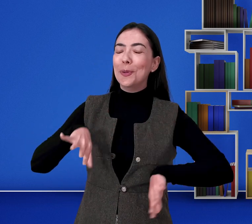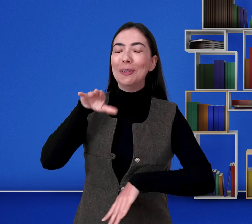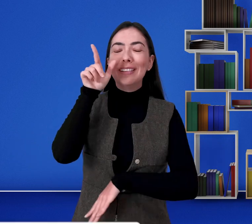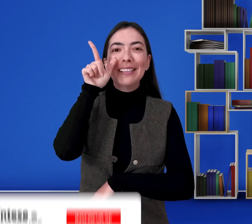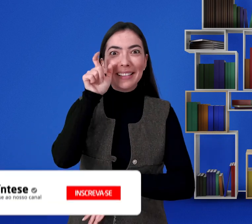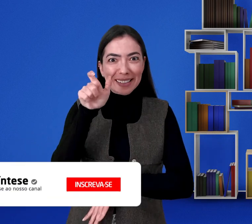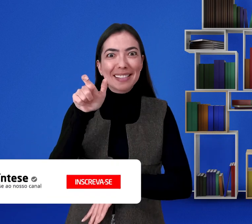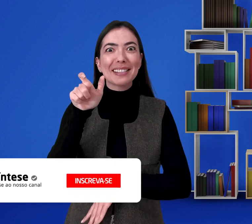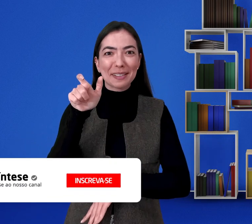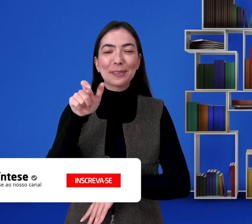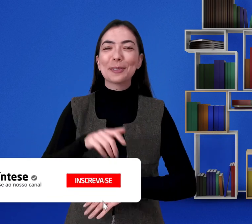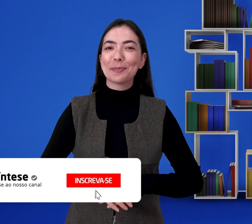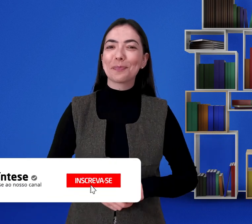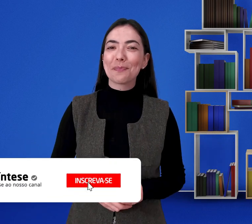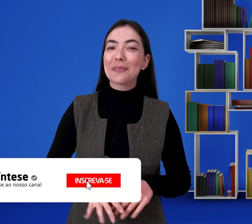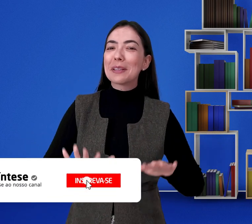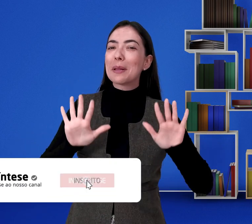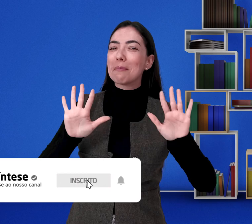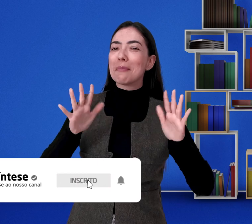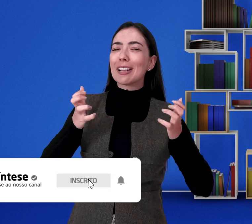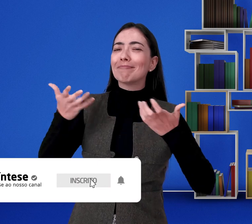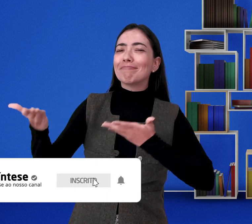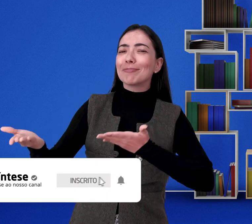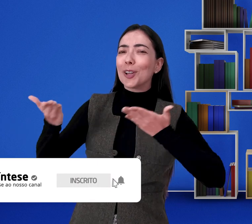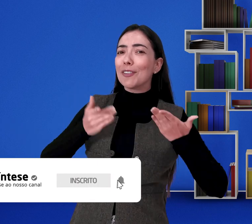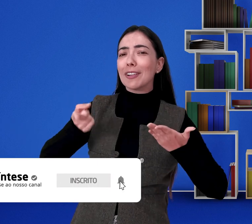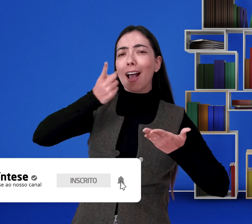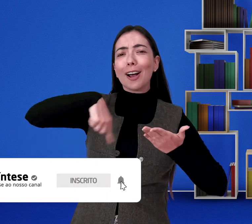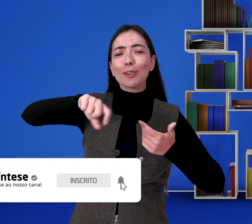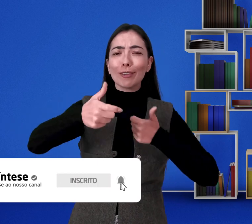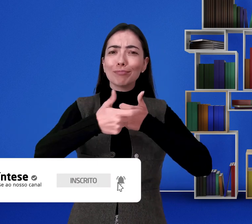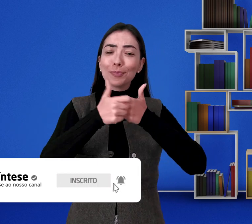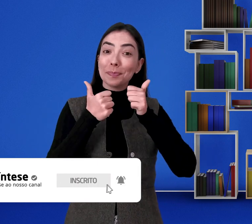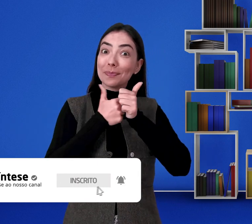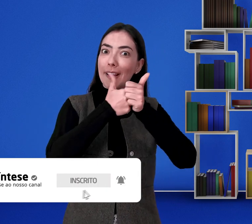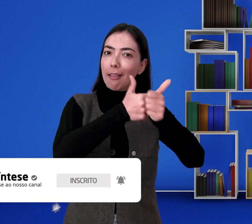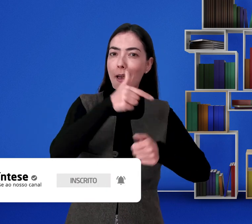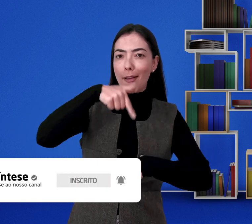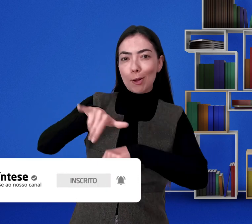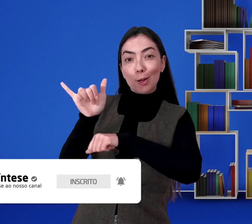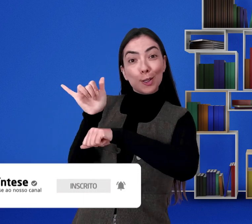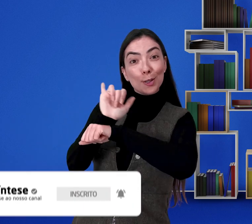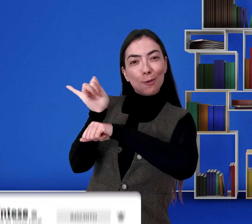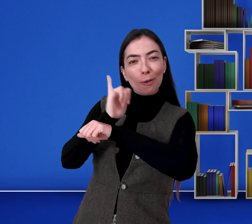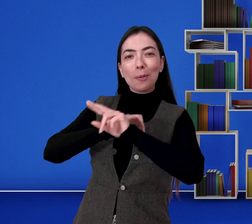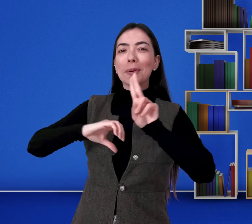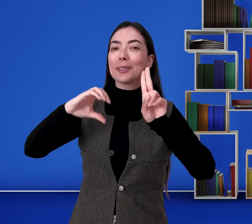interessante! Mas agora eu convido todos vocês a se inscreverem aqui no canal da Uníntese.